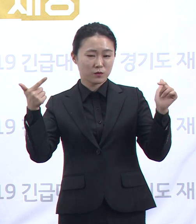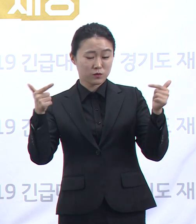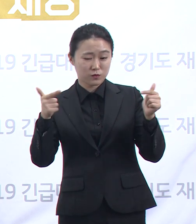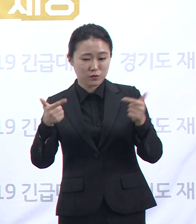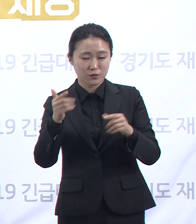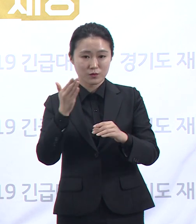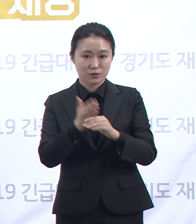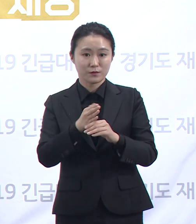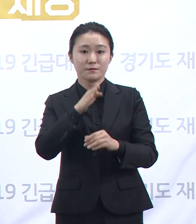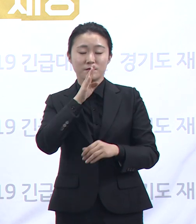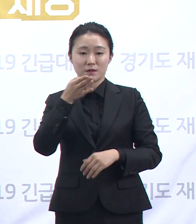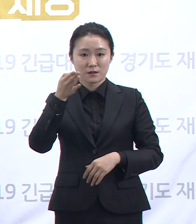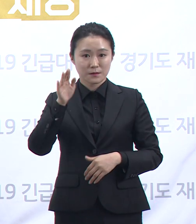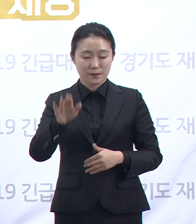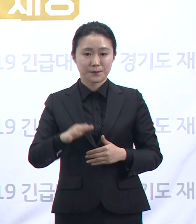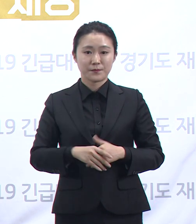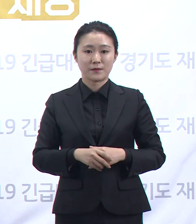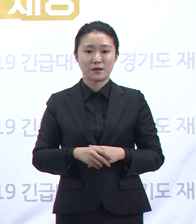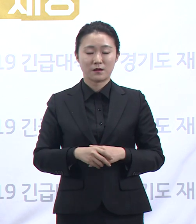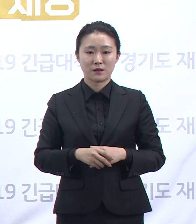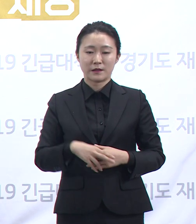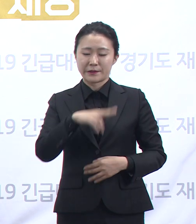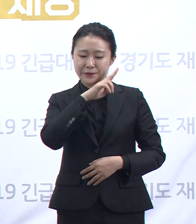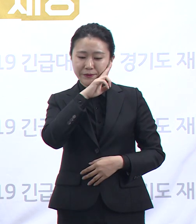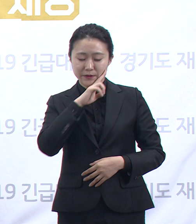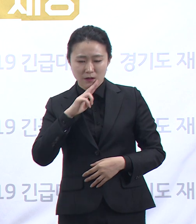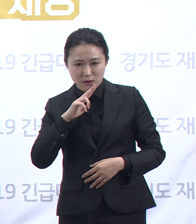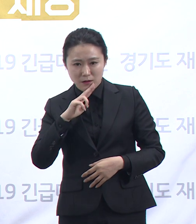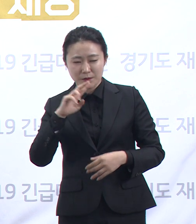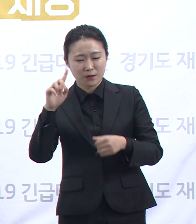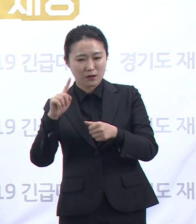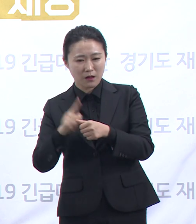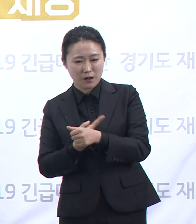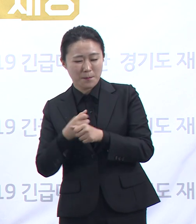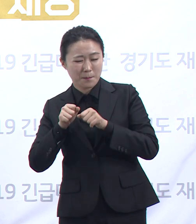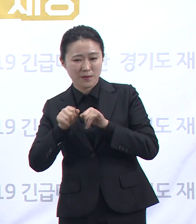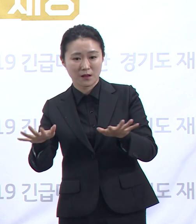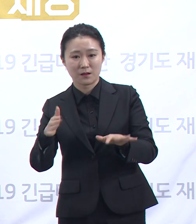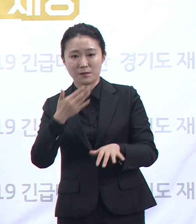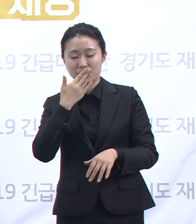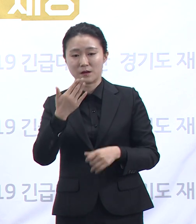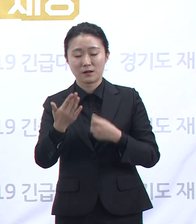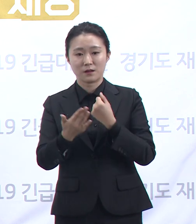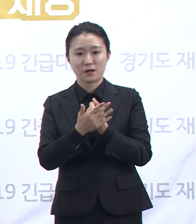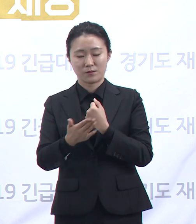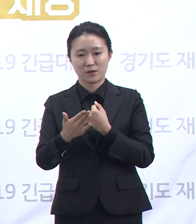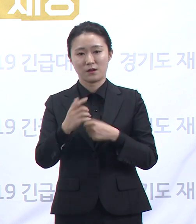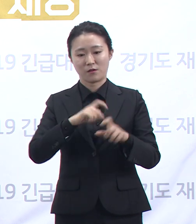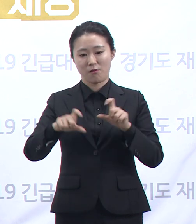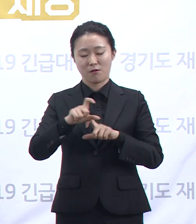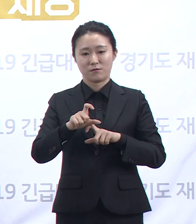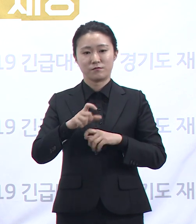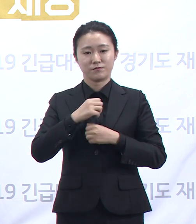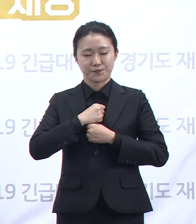코로나19 확산이 심화될 수 있는 만큼 야외활동 중에도 방역수칙 준수가 필수입니다.